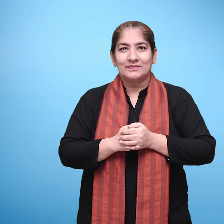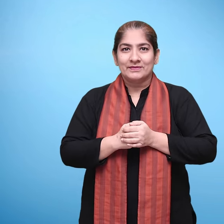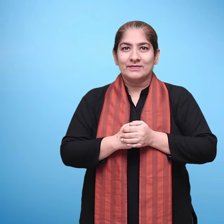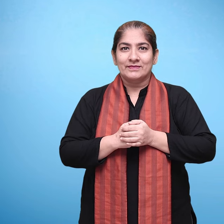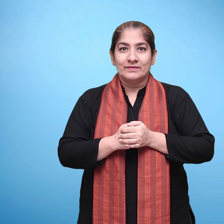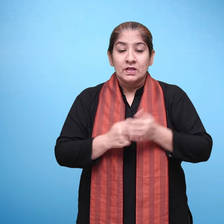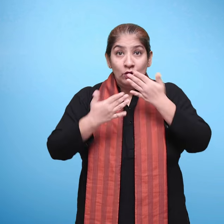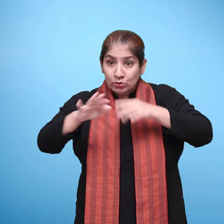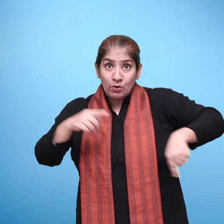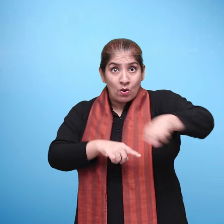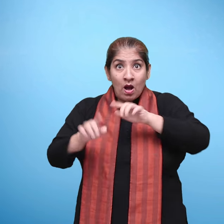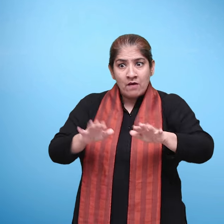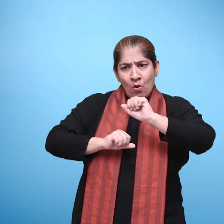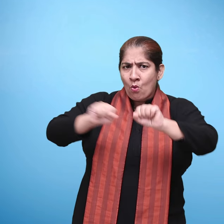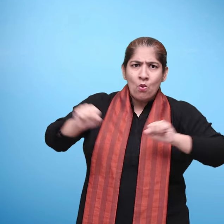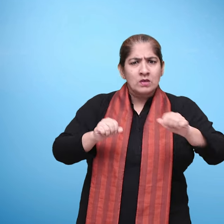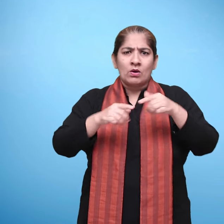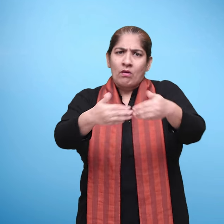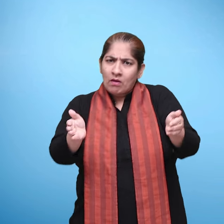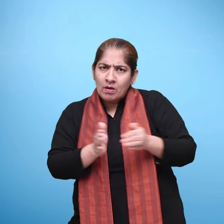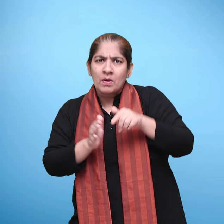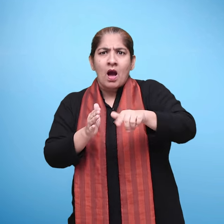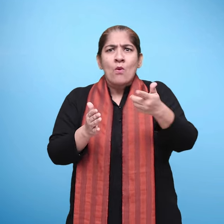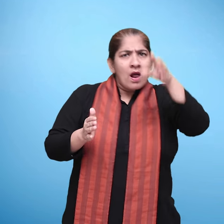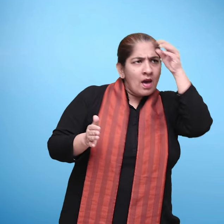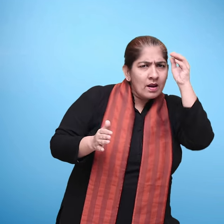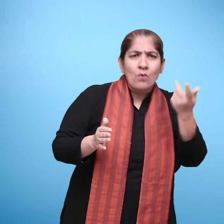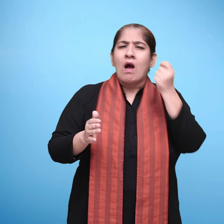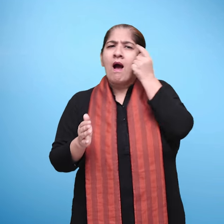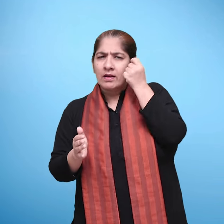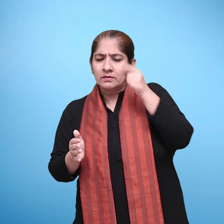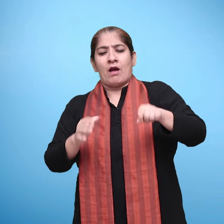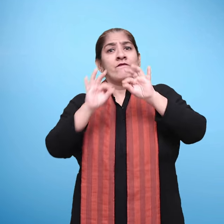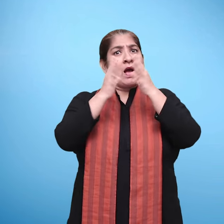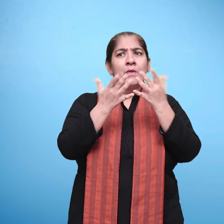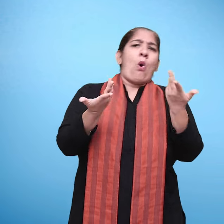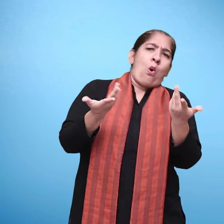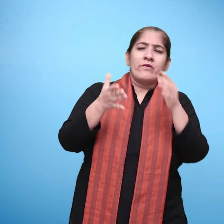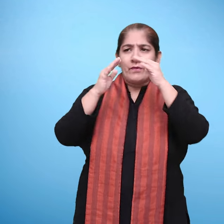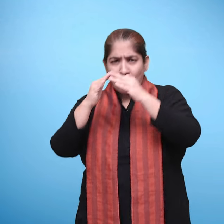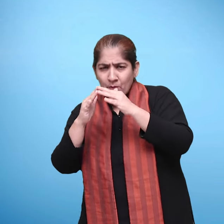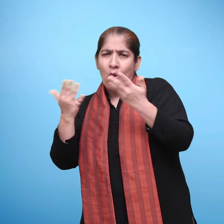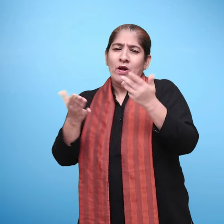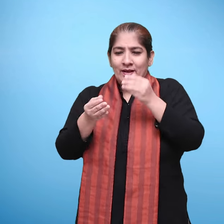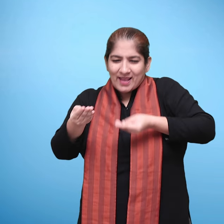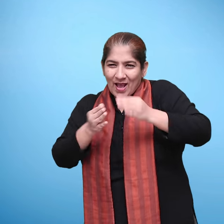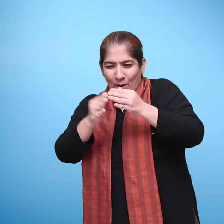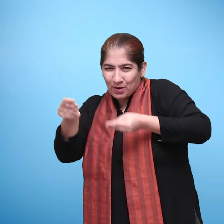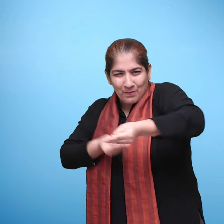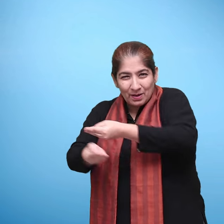है। इनसे बच्चों में अपने समधाय की समझ बढ़ेगी। अपने घर और आसपडोस का भी वे महत्व